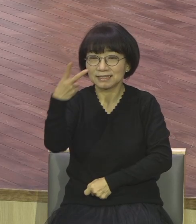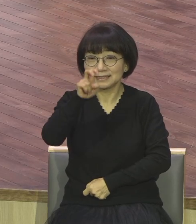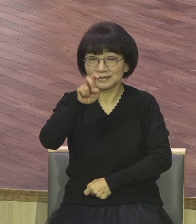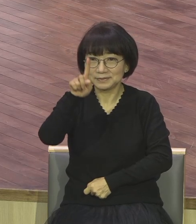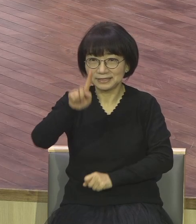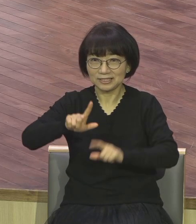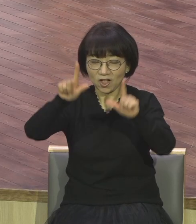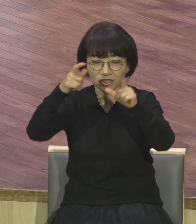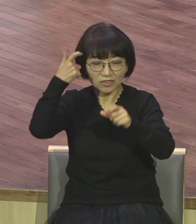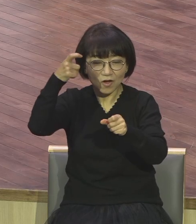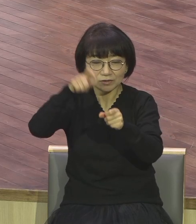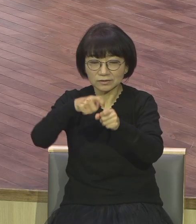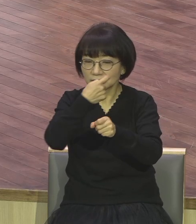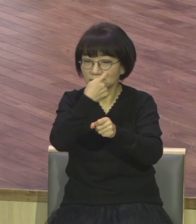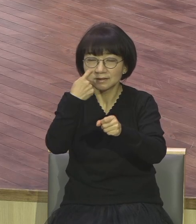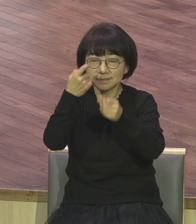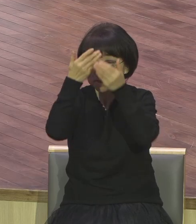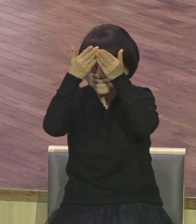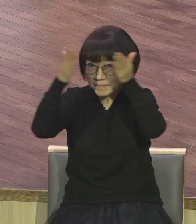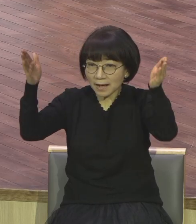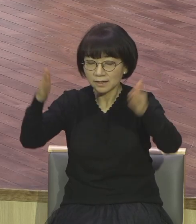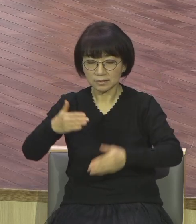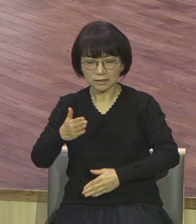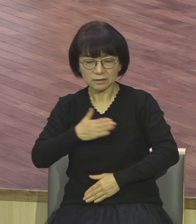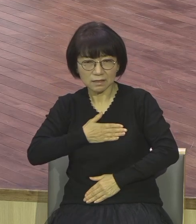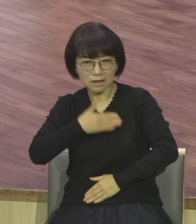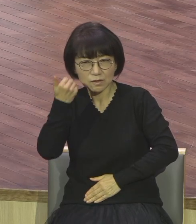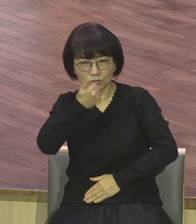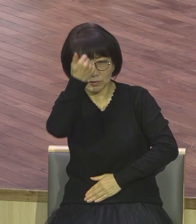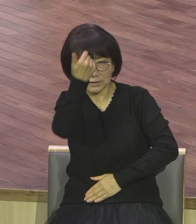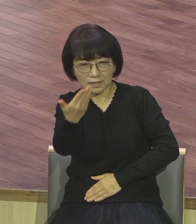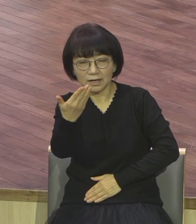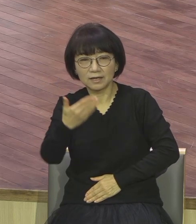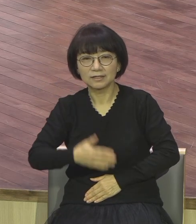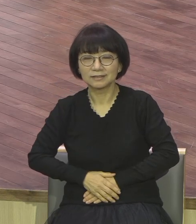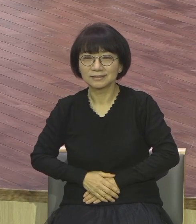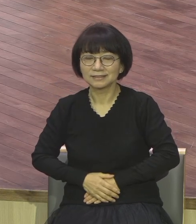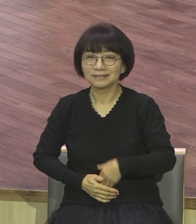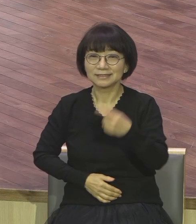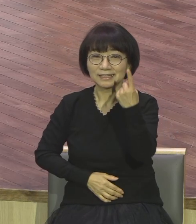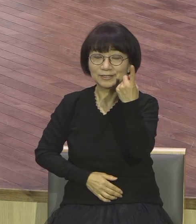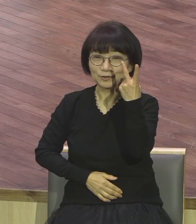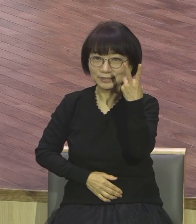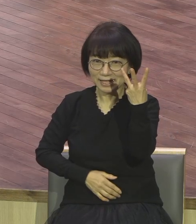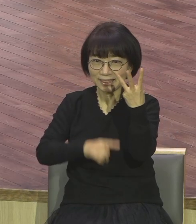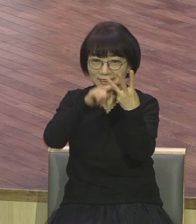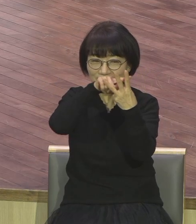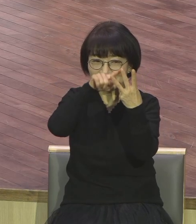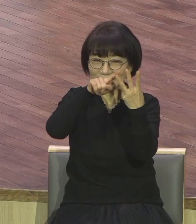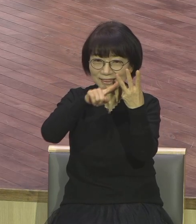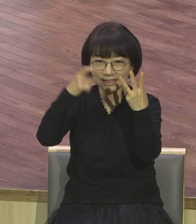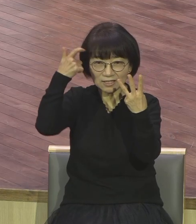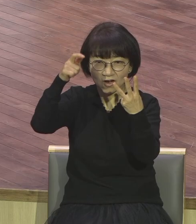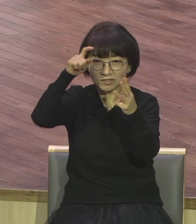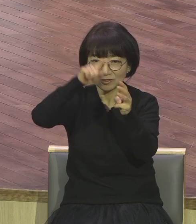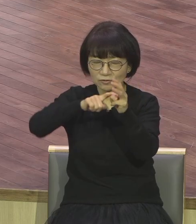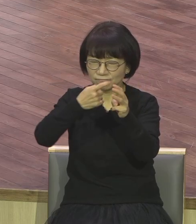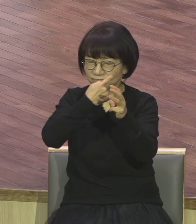열고 내가 누구냐 내가 누구인지 세 가지 영적 눈을 떠라라고 분명히 믿음에